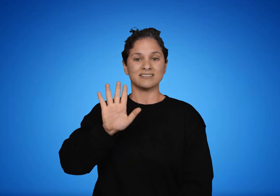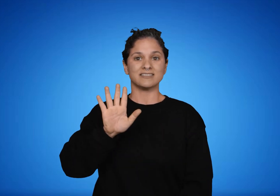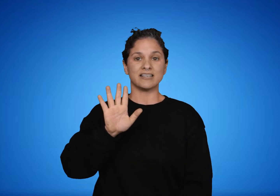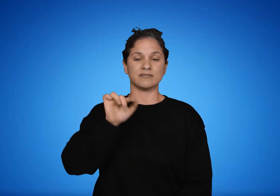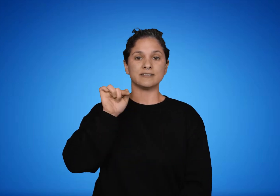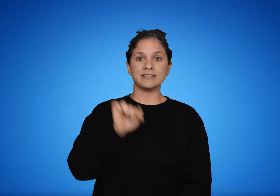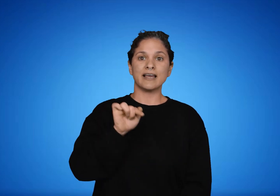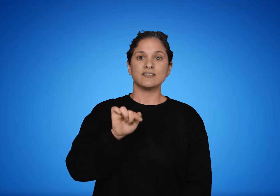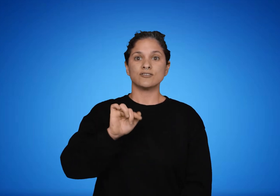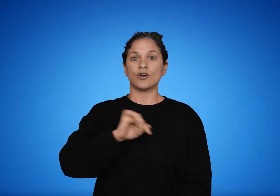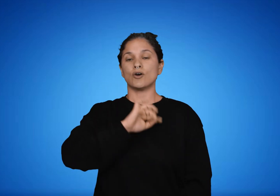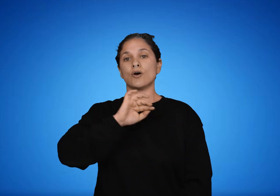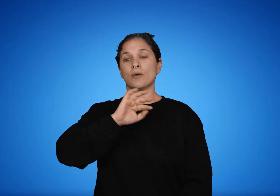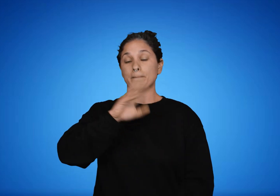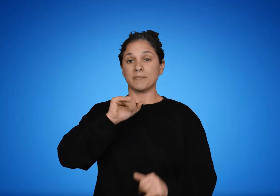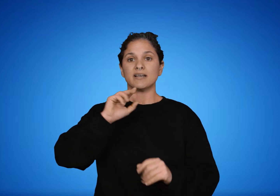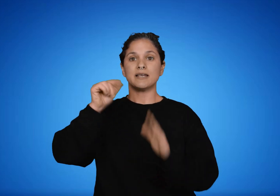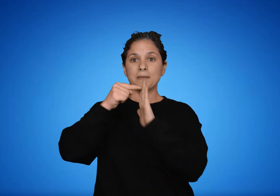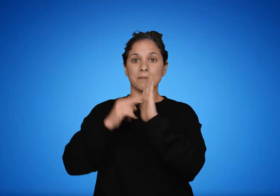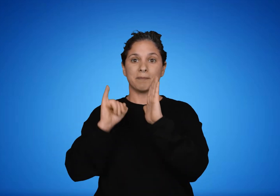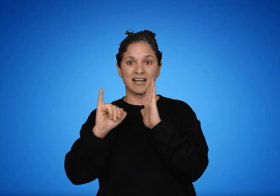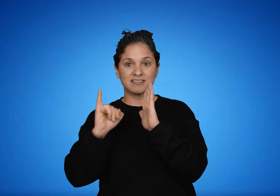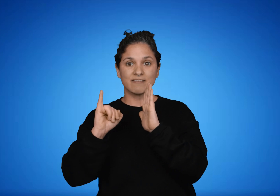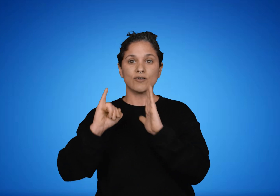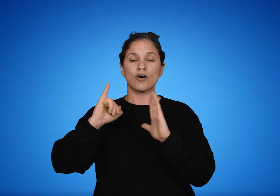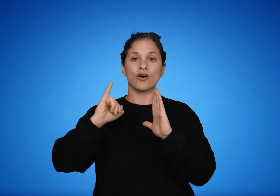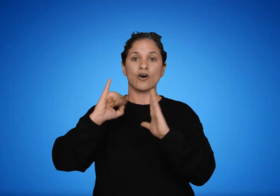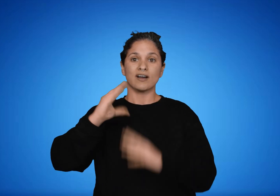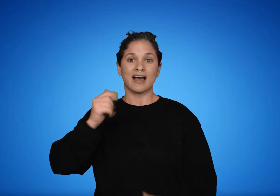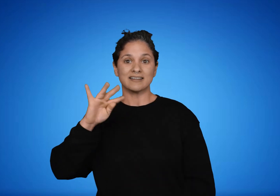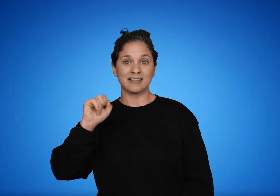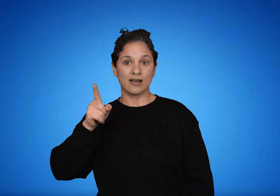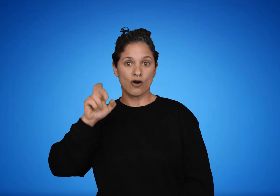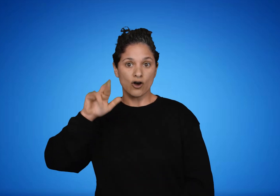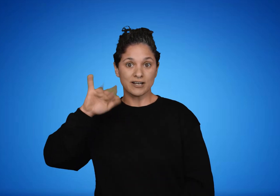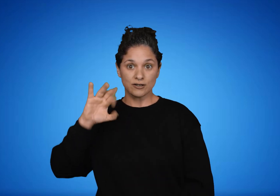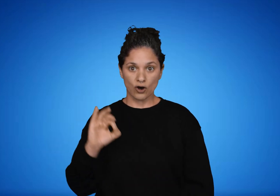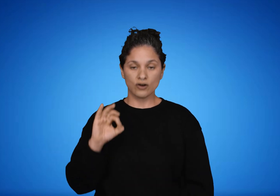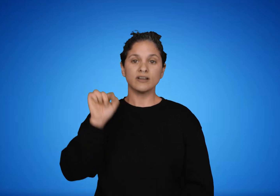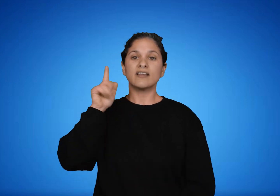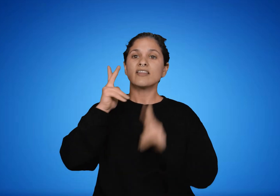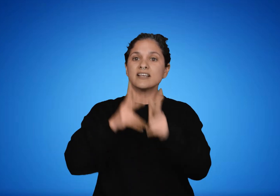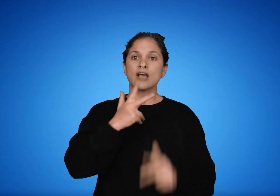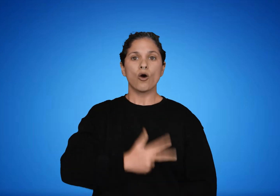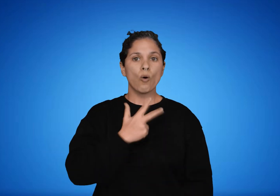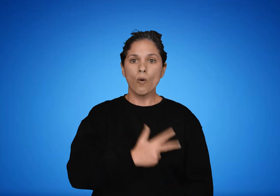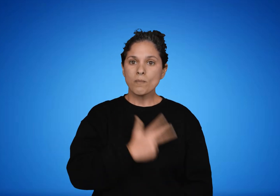mismo. En su segunda formulación del imperativo categórico, este se proyecta en un concepto del hombre como fin en sí mismo.